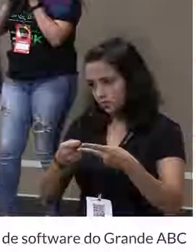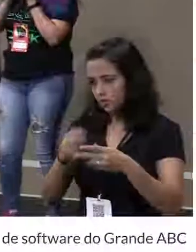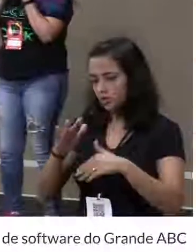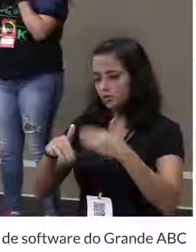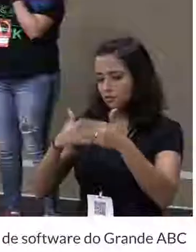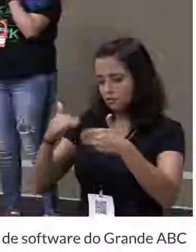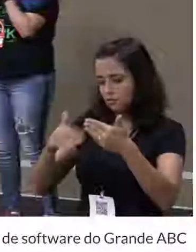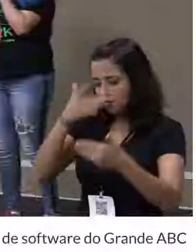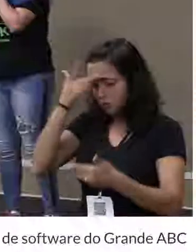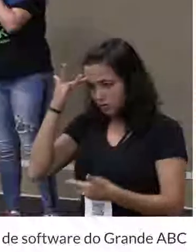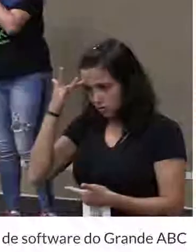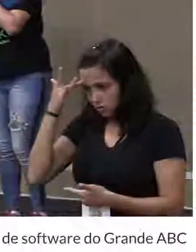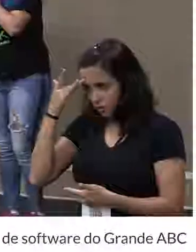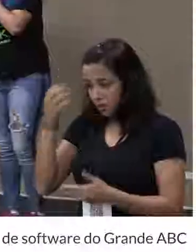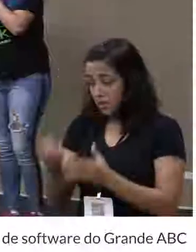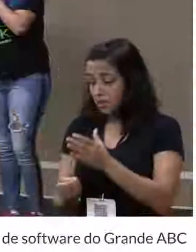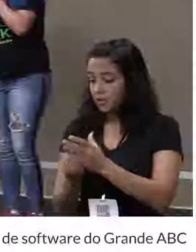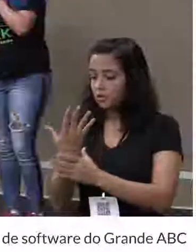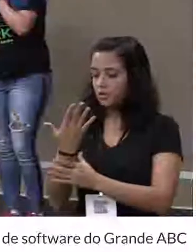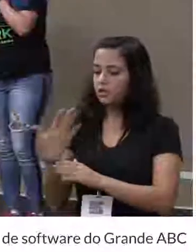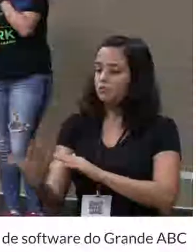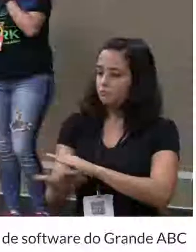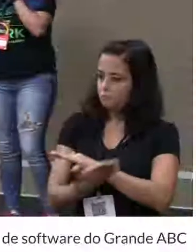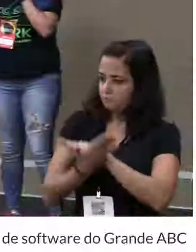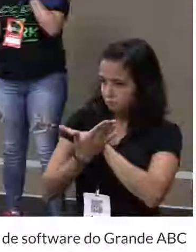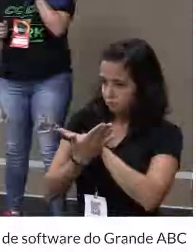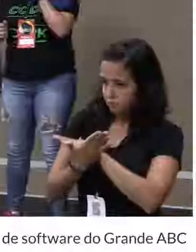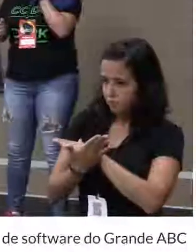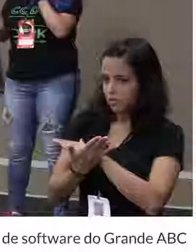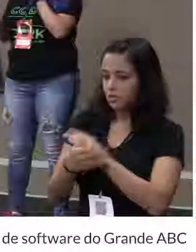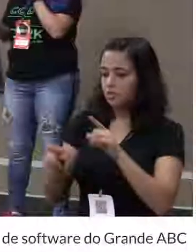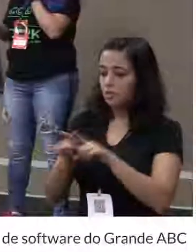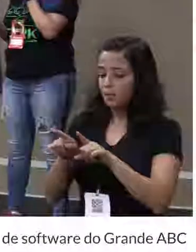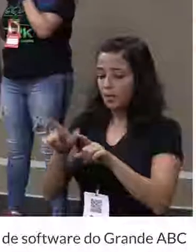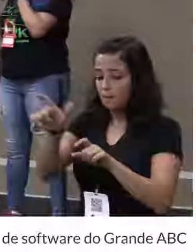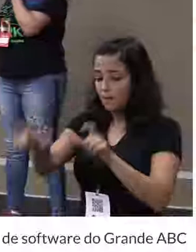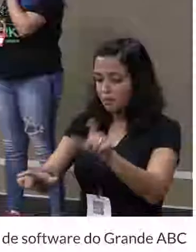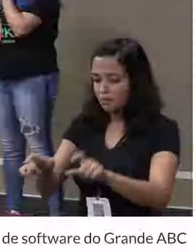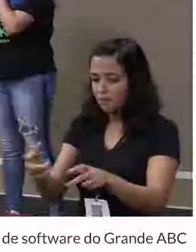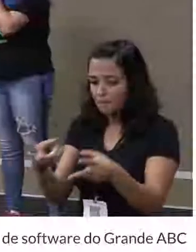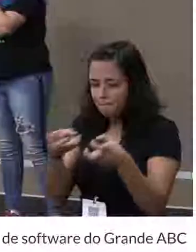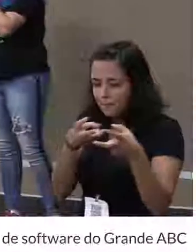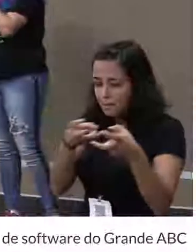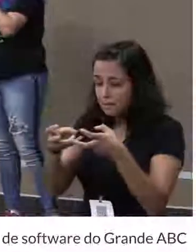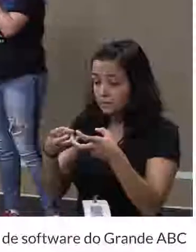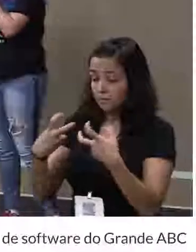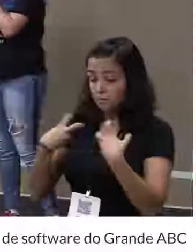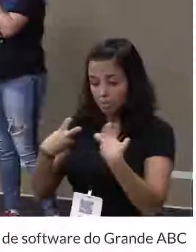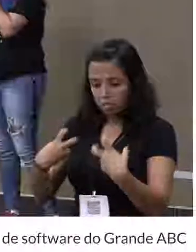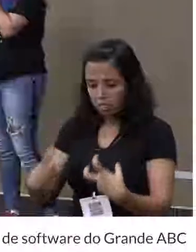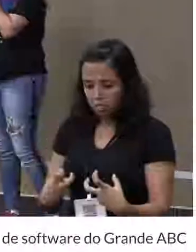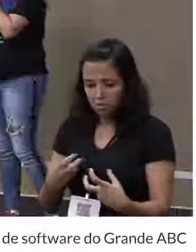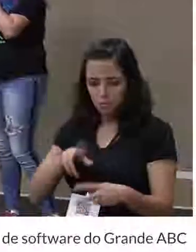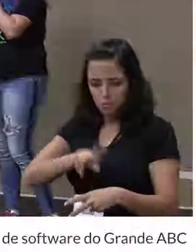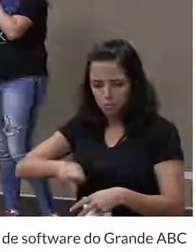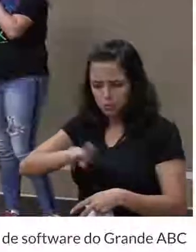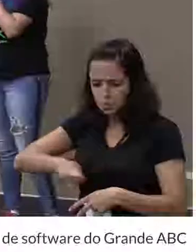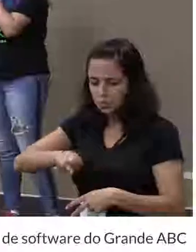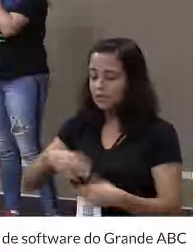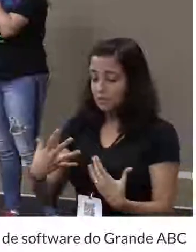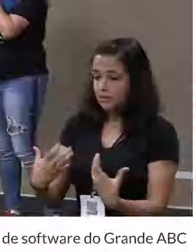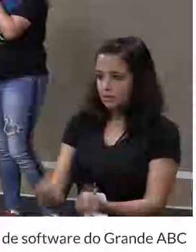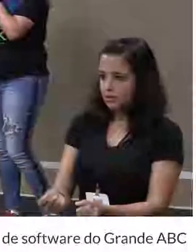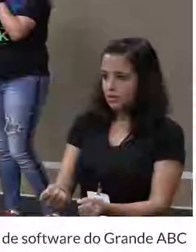desenvolvedor, ele cria alguma coisa que vai ajudar ele. As pessoas veem que os desenvolvedores estão usando muito, e que está sendo muito bem